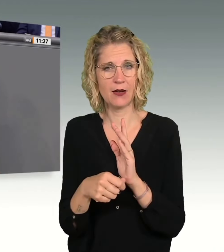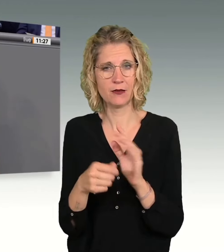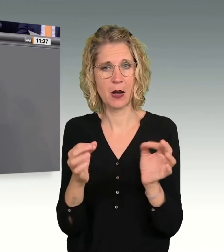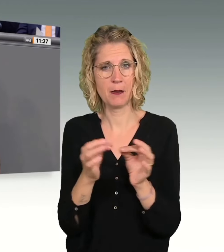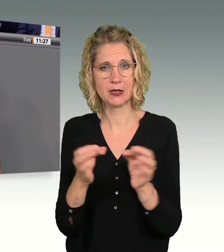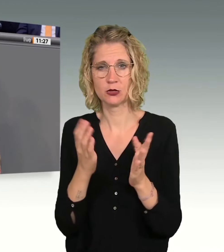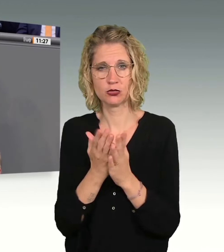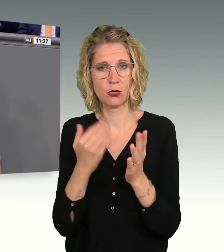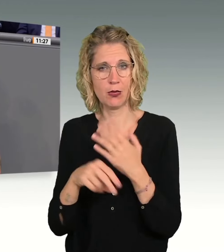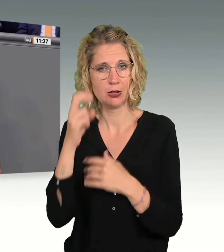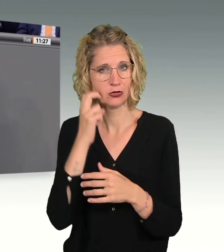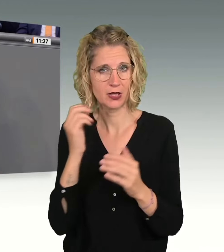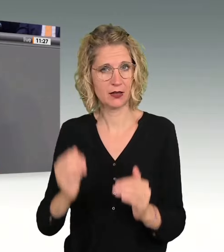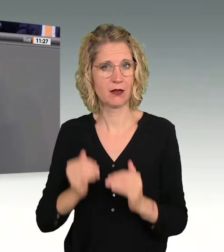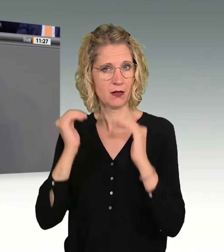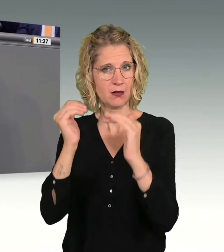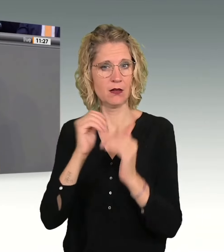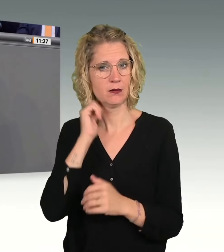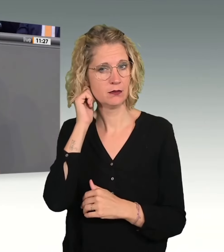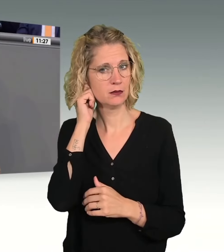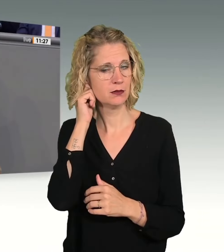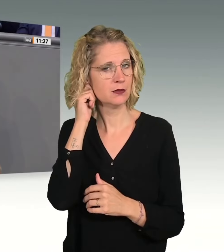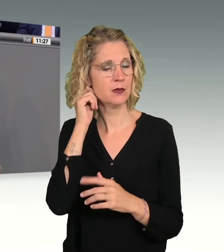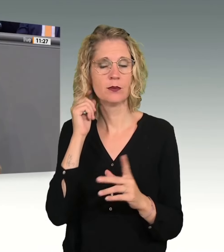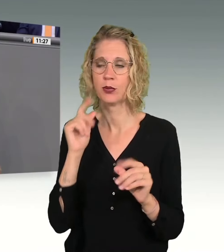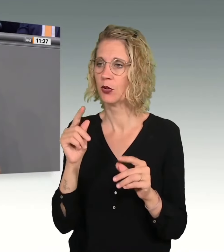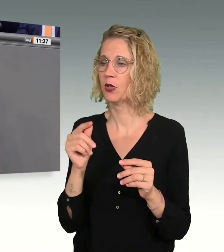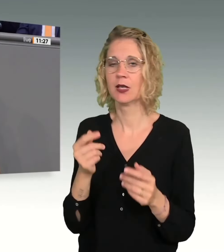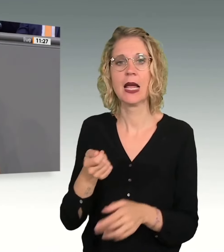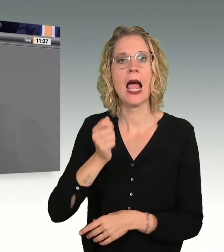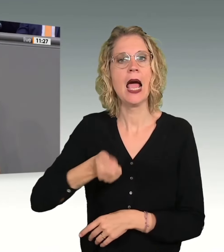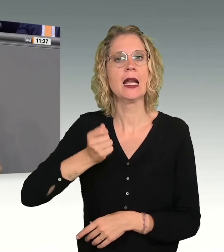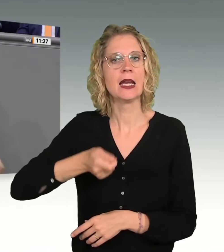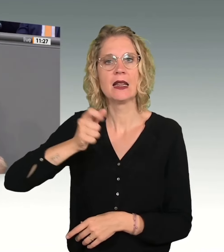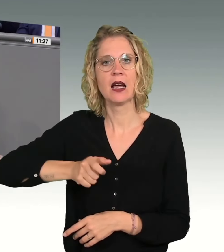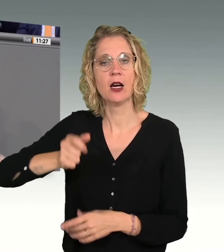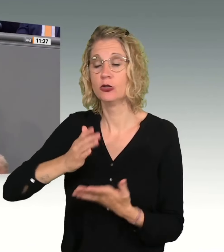Richterinnen und Richtern die Instrumente für höhere Strafe an die Hand zu geben.